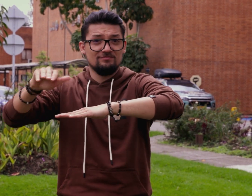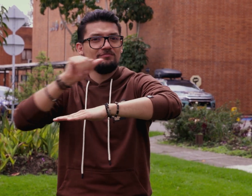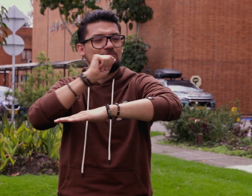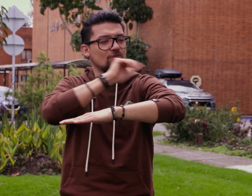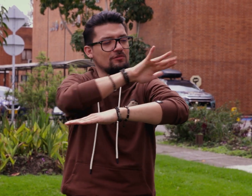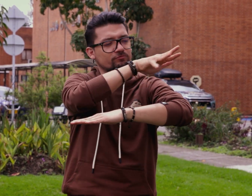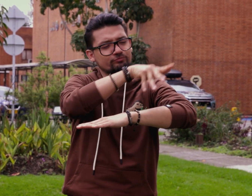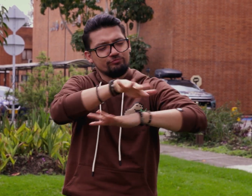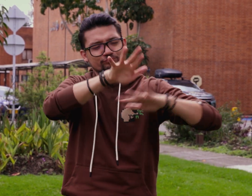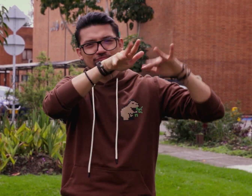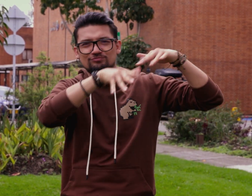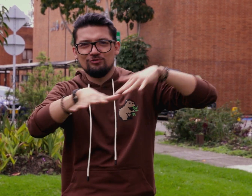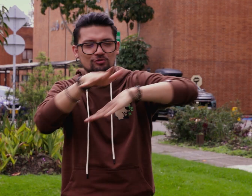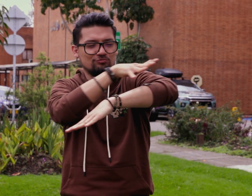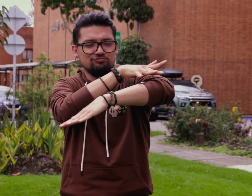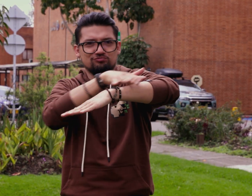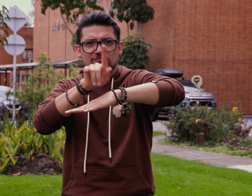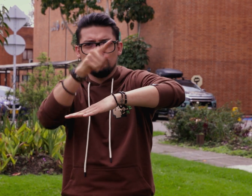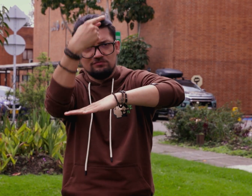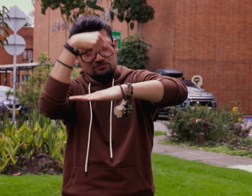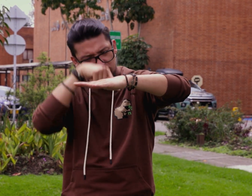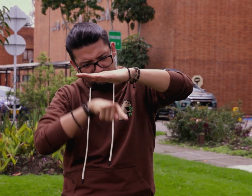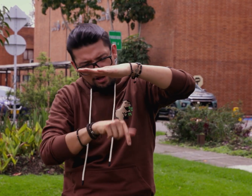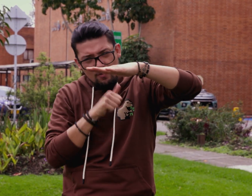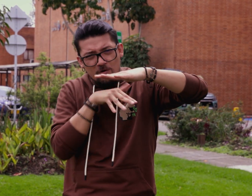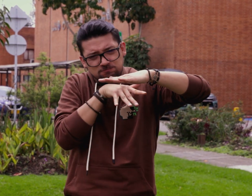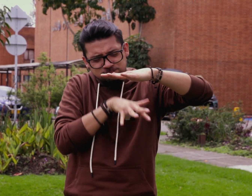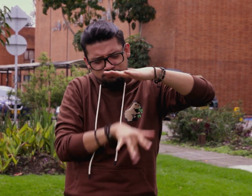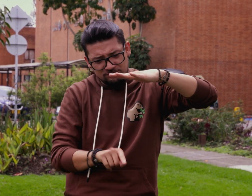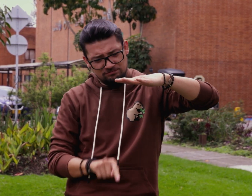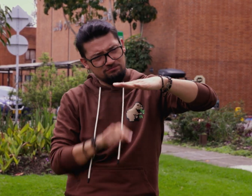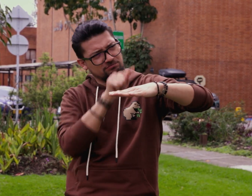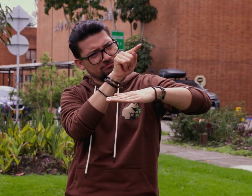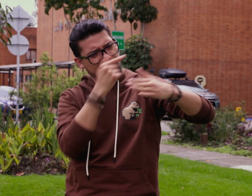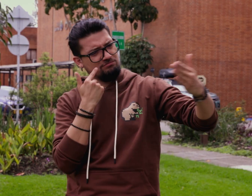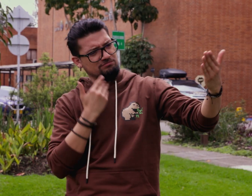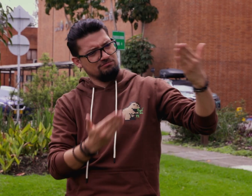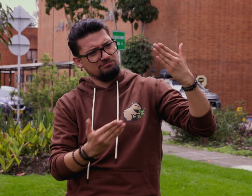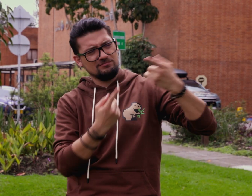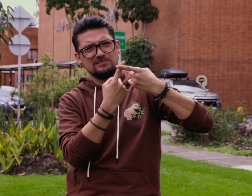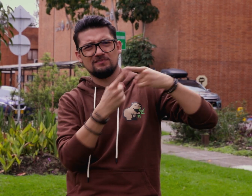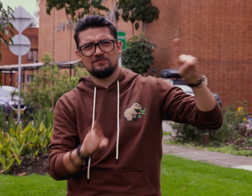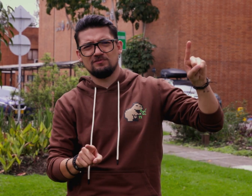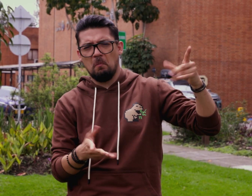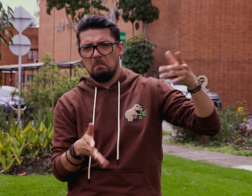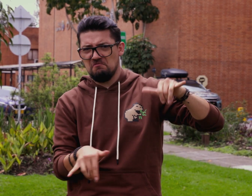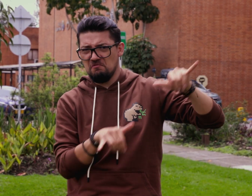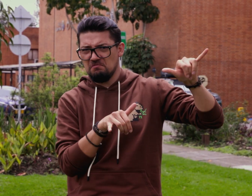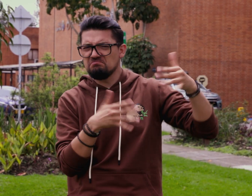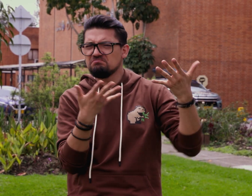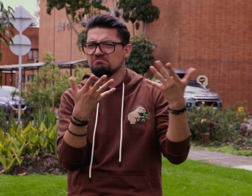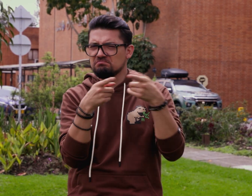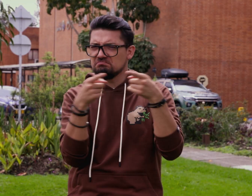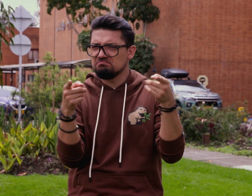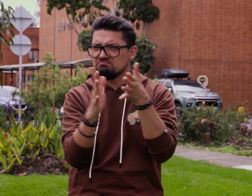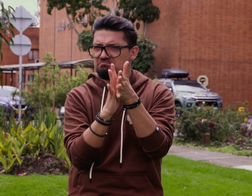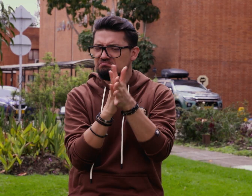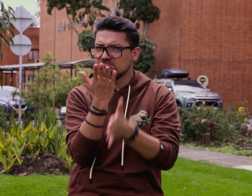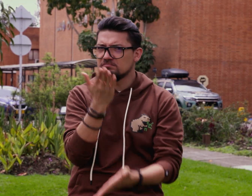¿El agua superficial que corre por las montañas y ríos es igual al agua subterránea? ¿Es igual de buena?